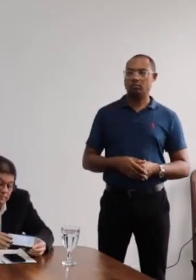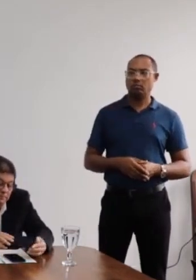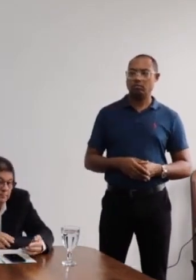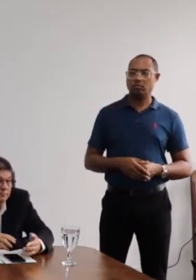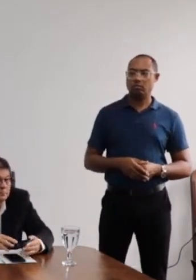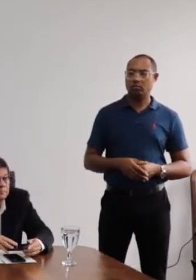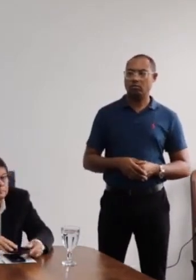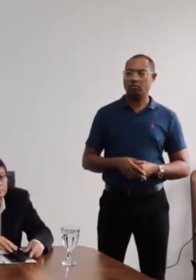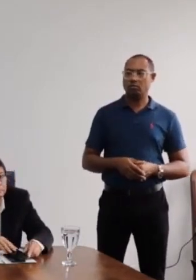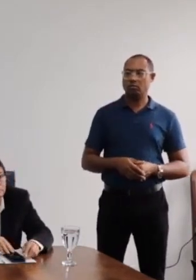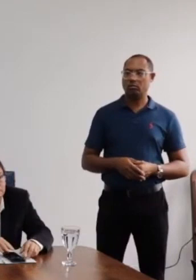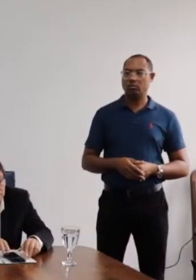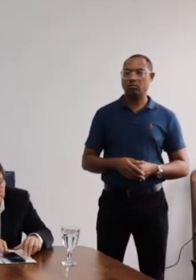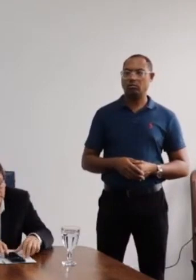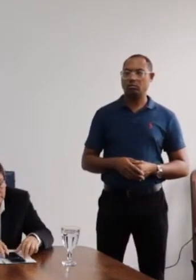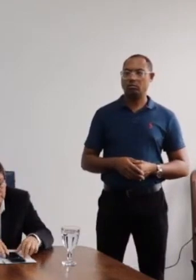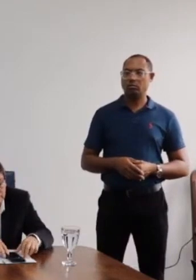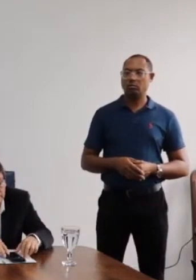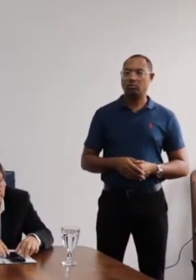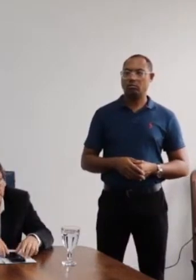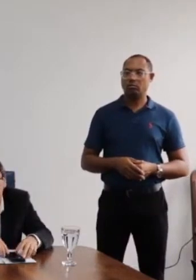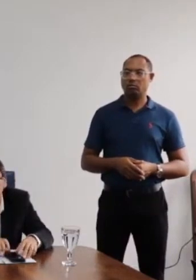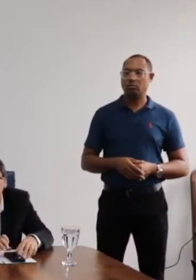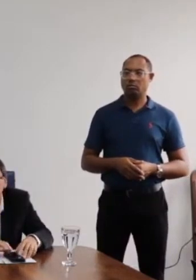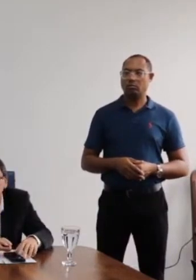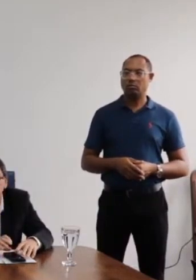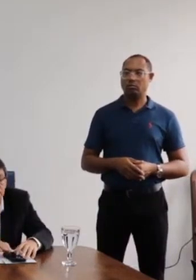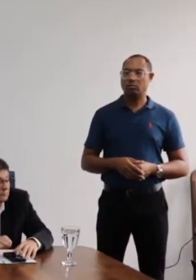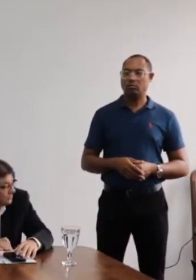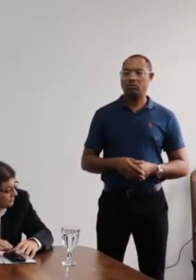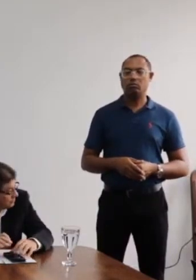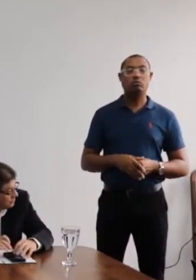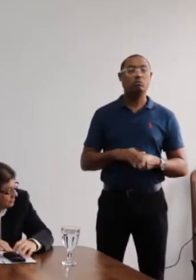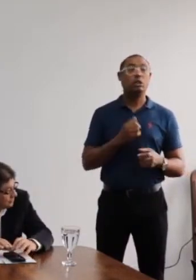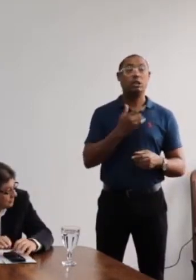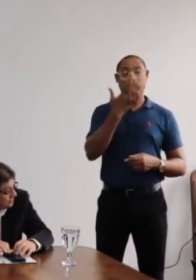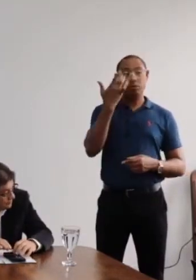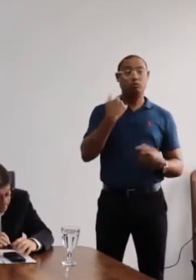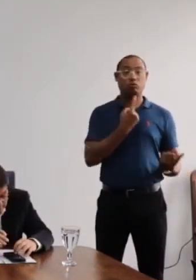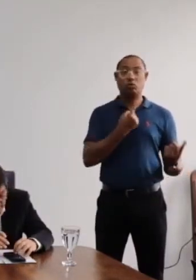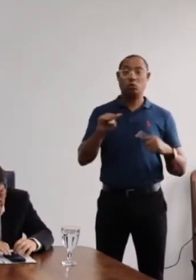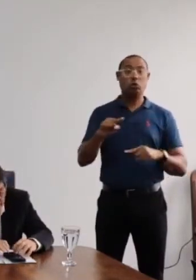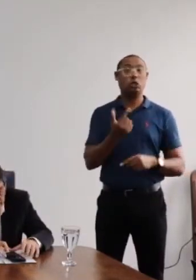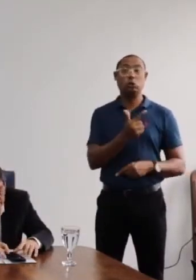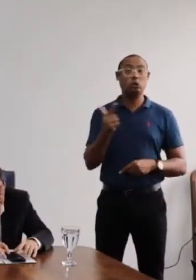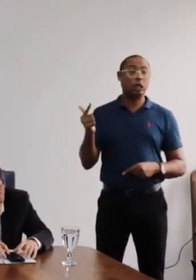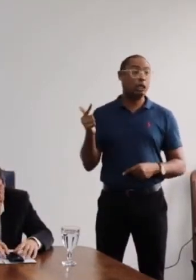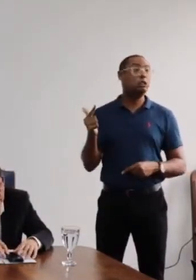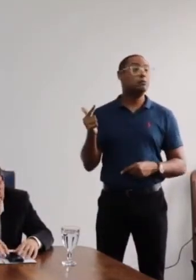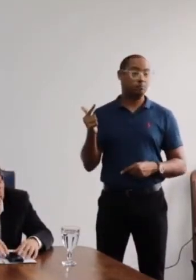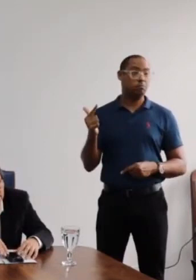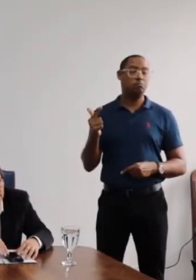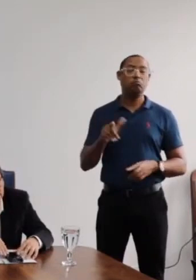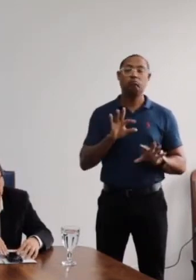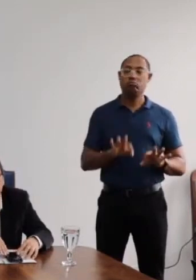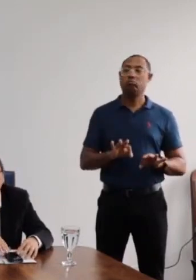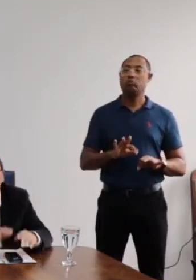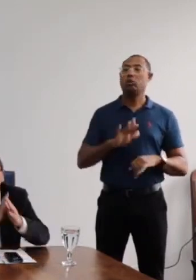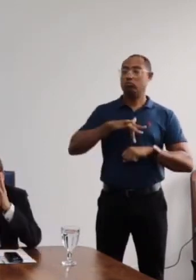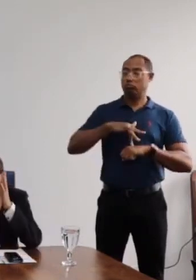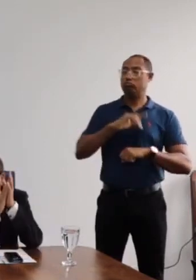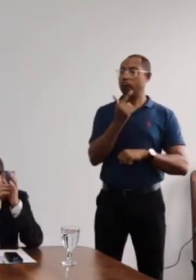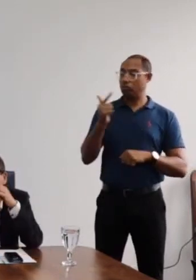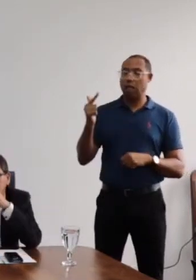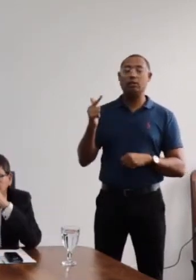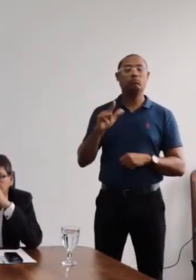aqueles que foram contrários. Não temos nenhum voto contrário. Abstenção, também não